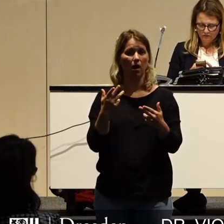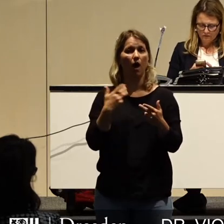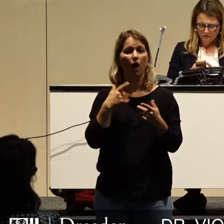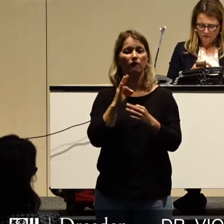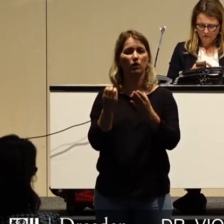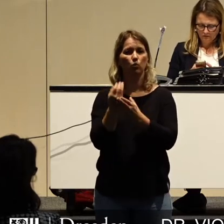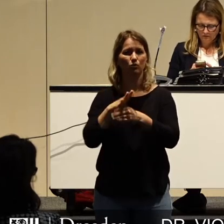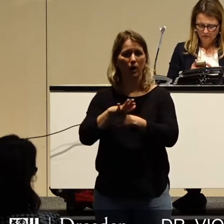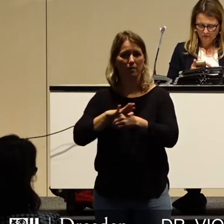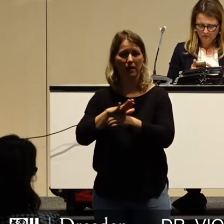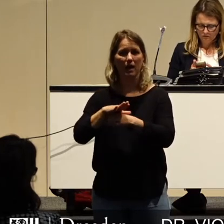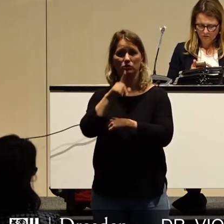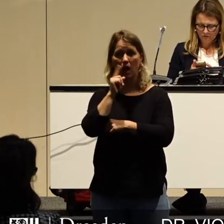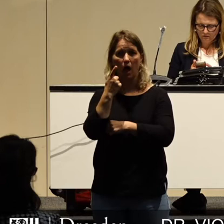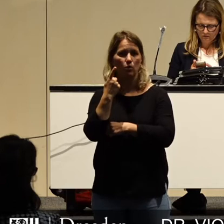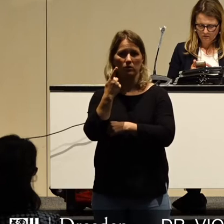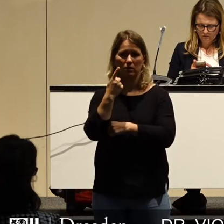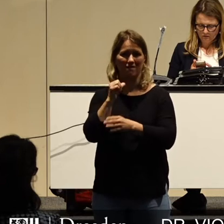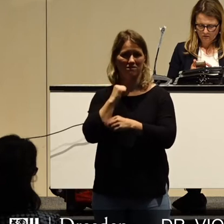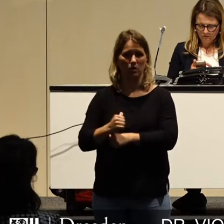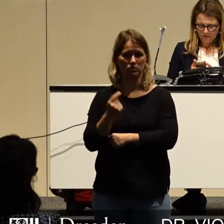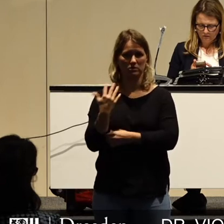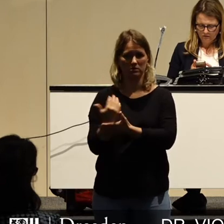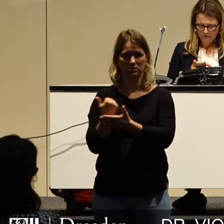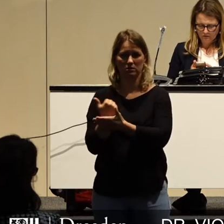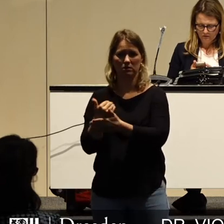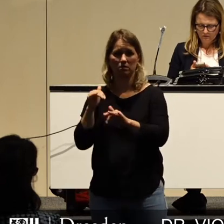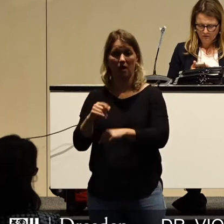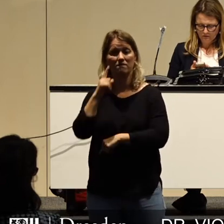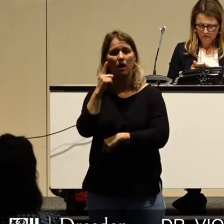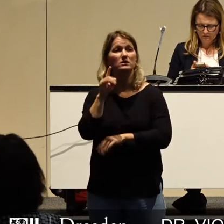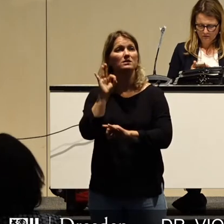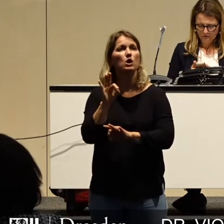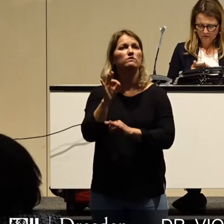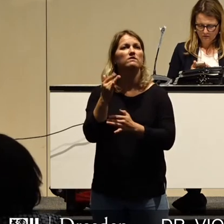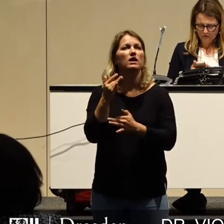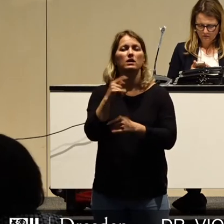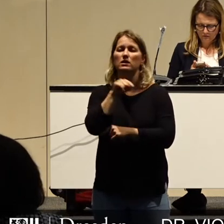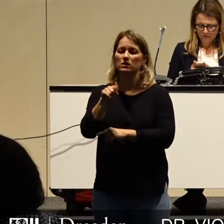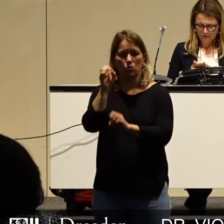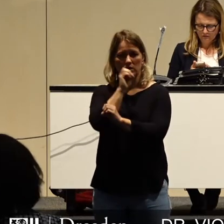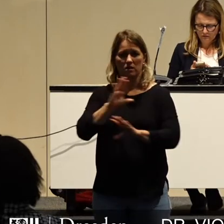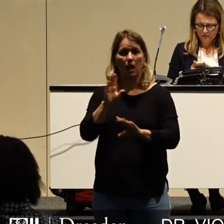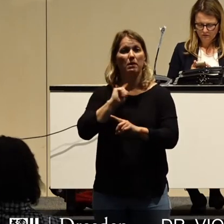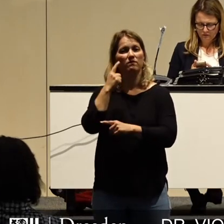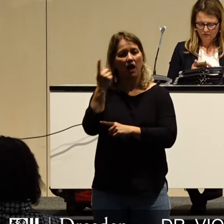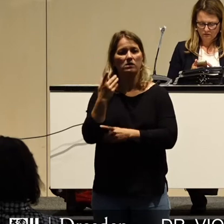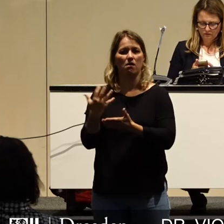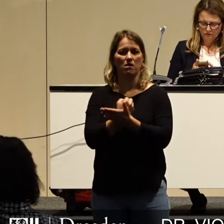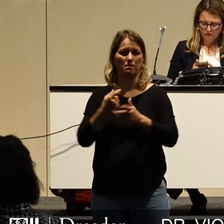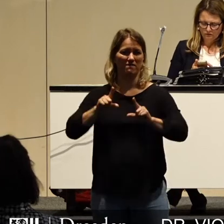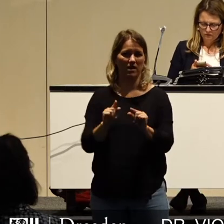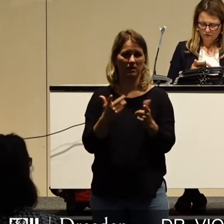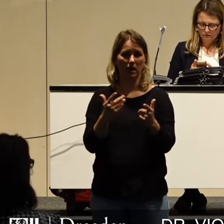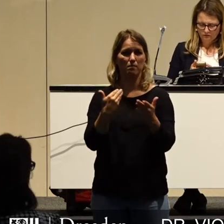im Kulturbereich noch gar nicht konkret beziffern können, wir aber sehr wohl wissen, dass es sie gibt. Und schließlich, dass unsere städtischen Gesellschaften, ich nenne